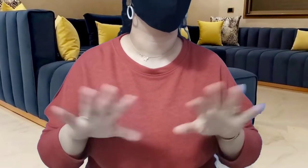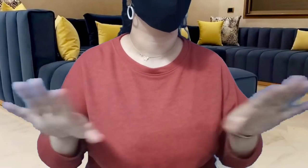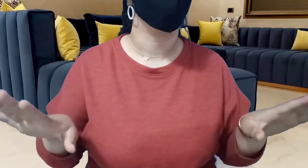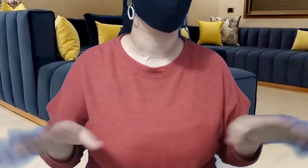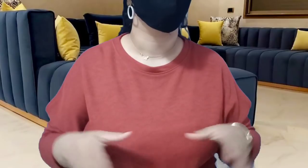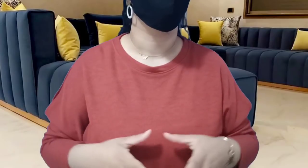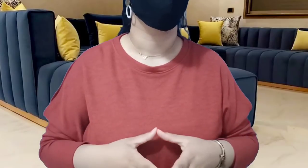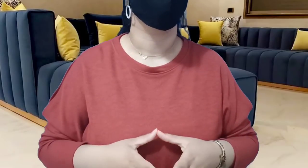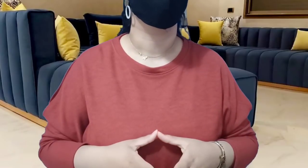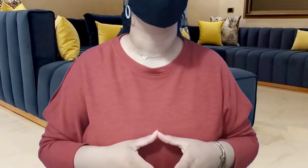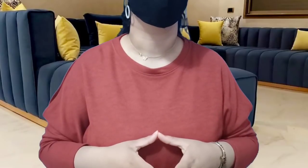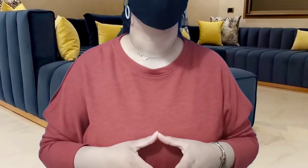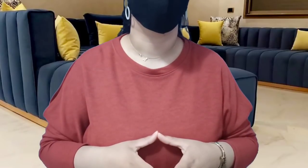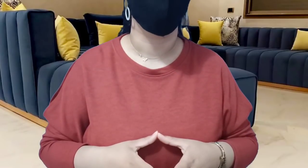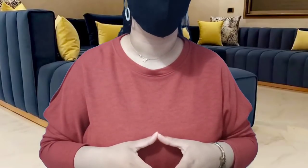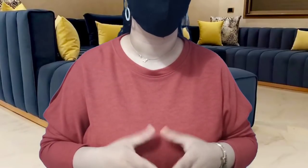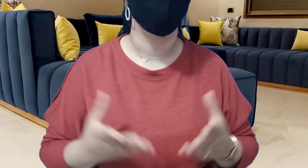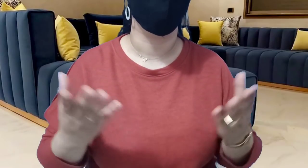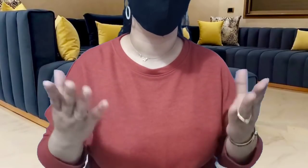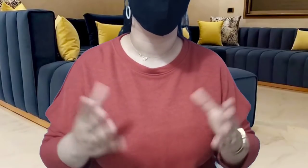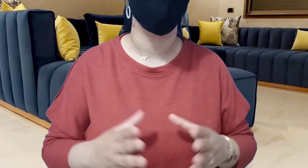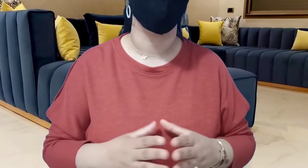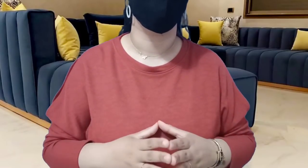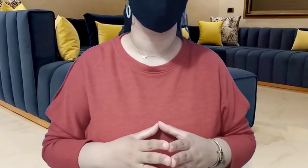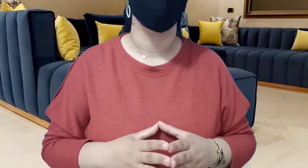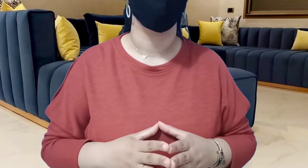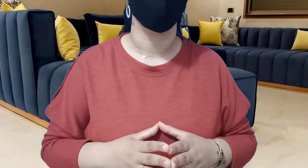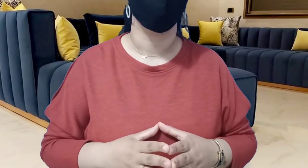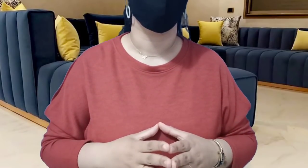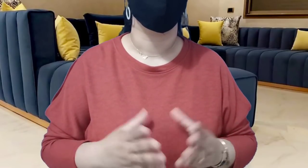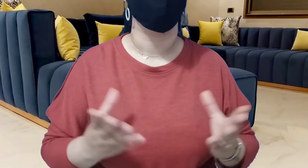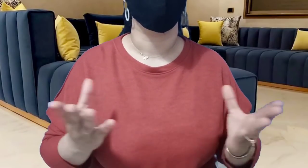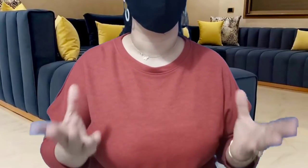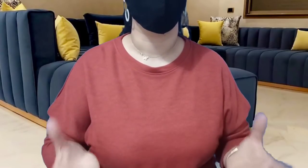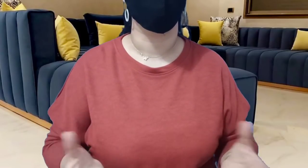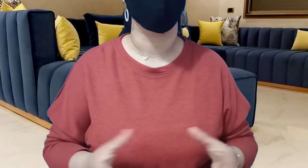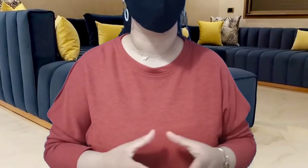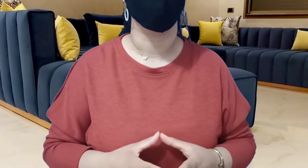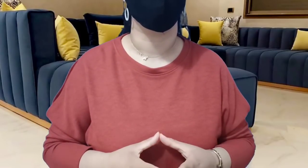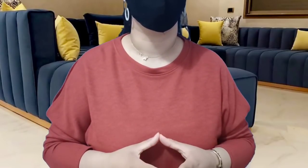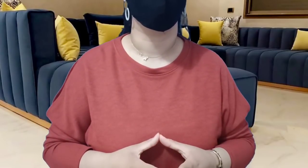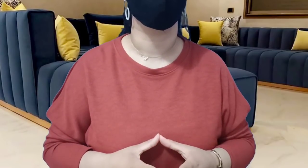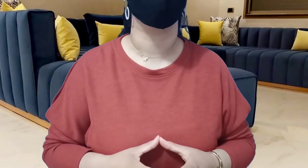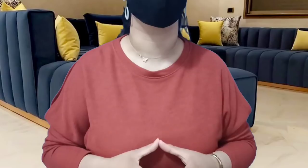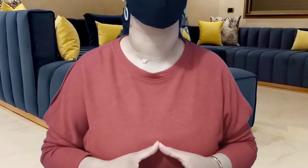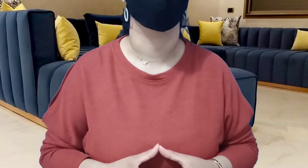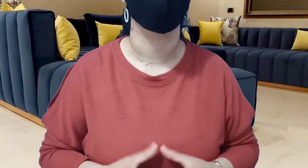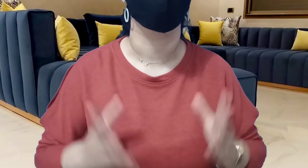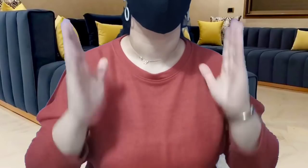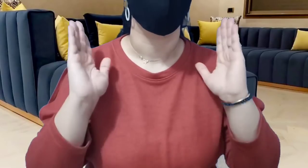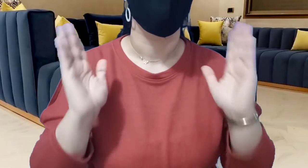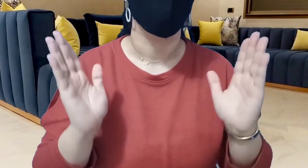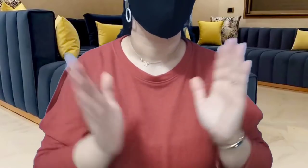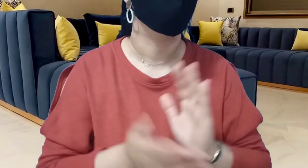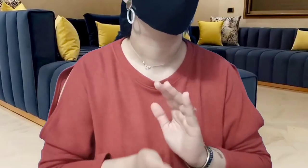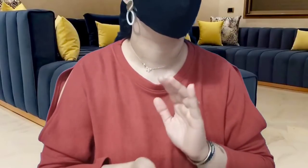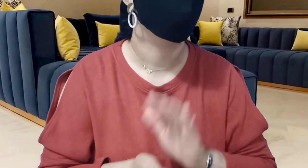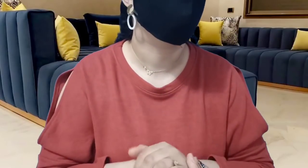تعاليق وتبرتاجي فيديو الله يجنزكم باخير ما نطولش عليكم إخواني أخوتي كانت معاكم اختكم فوق